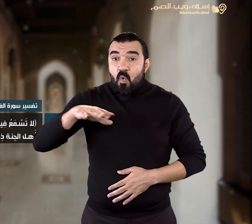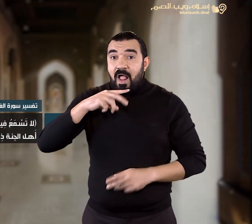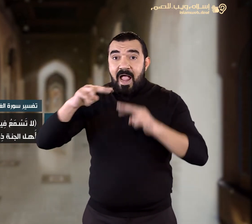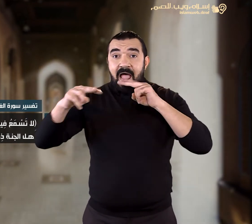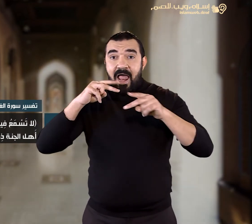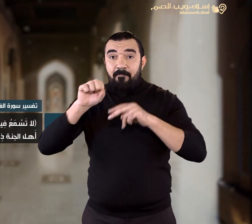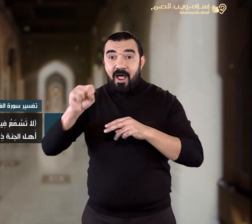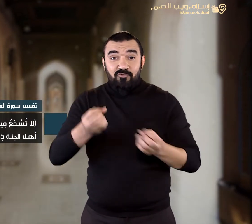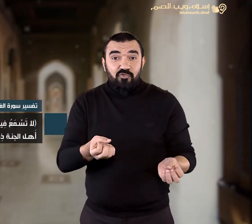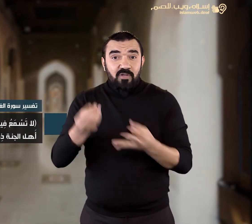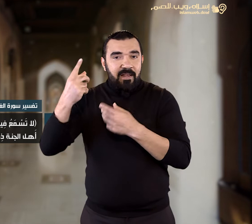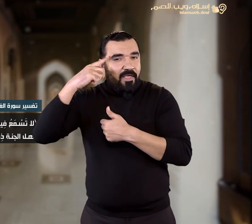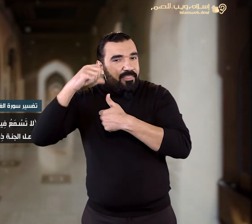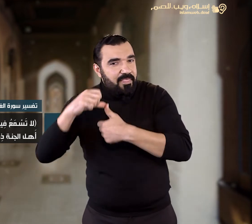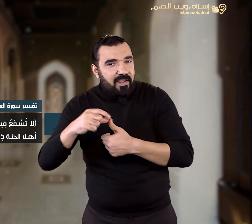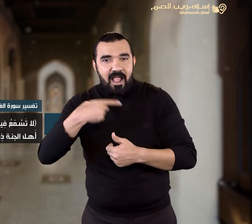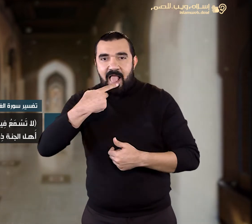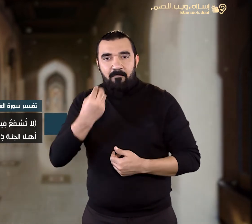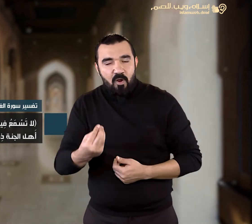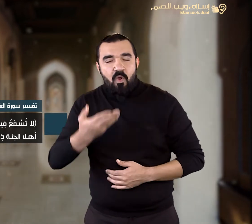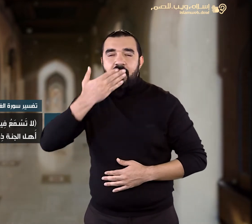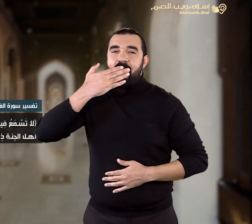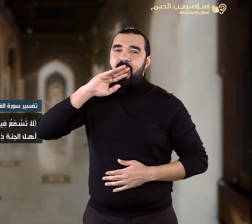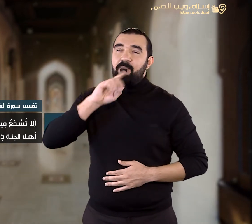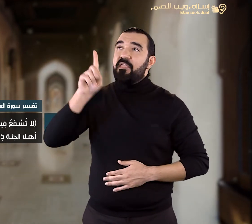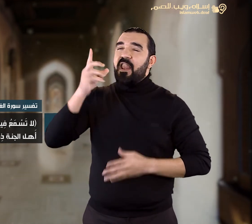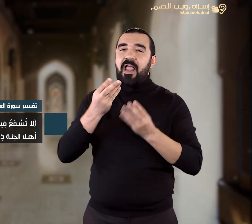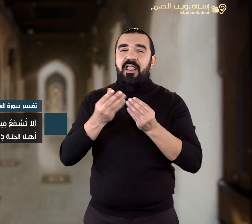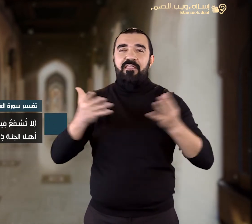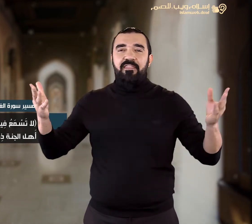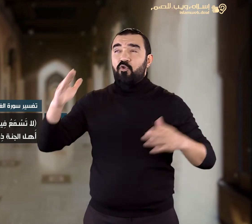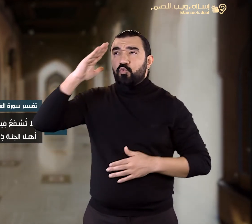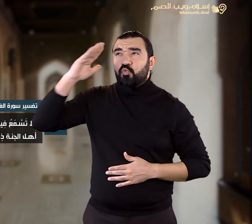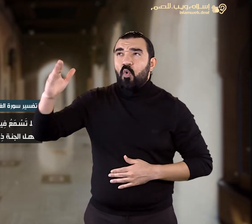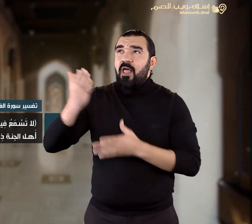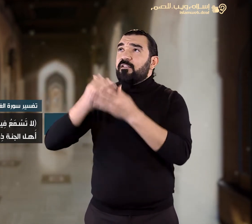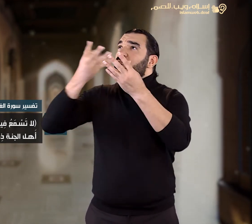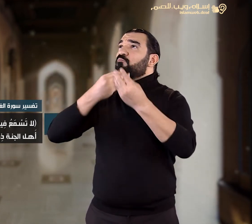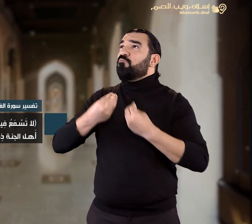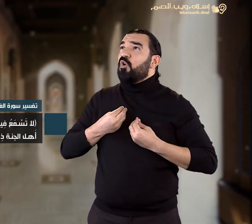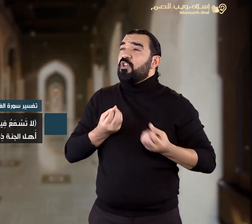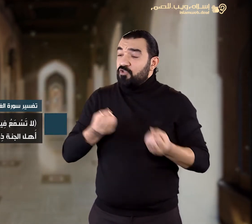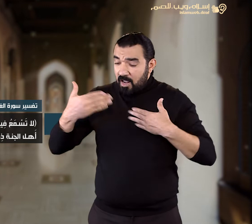الجنة ذكر وحمد لله على مرزقهم من النعيم الدائم